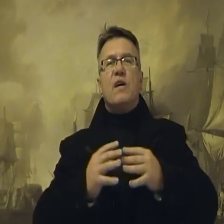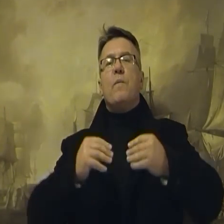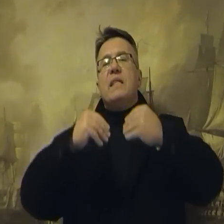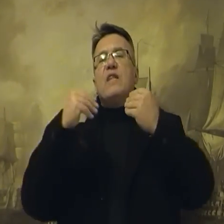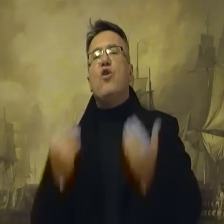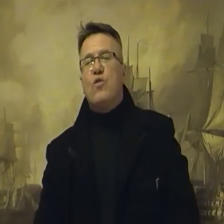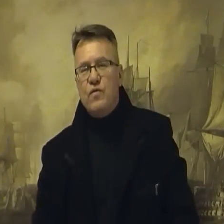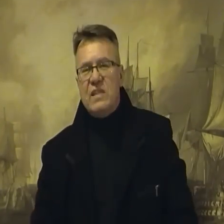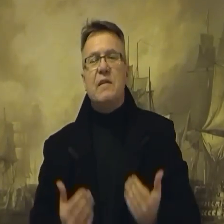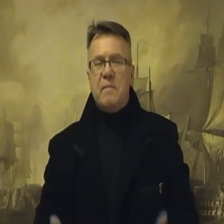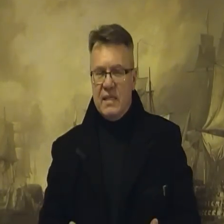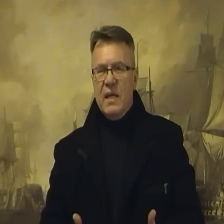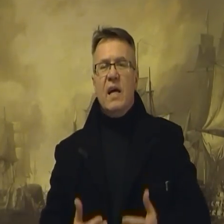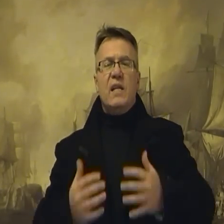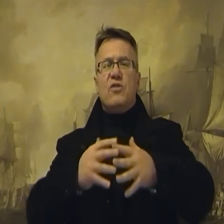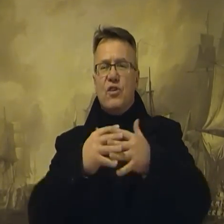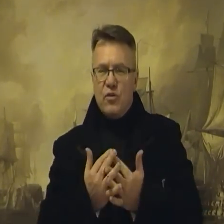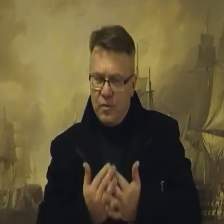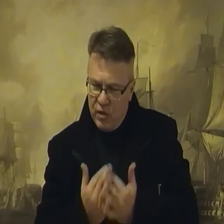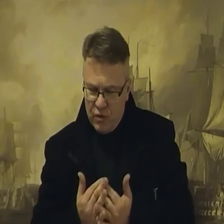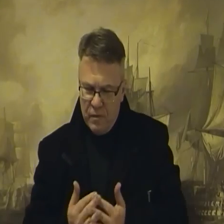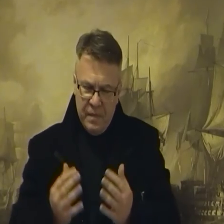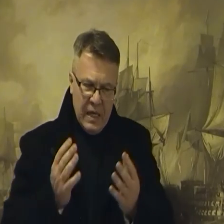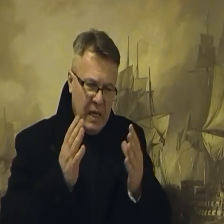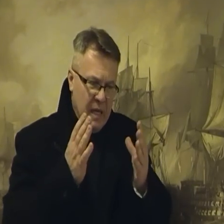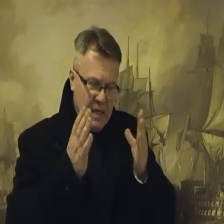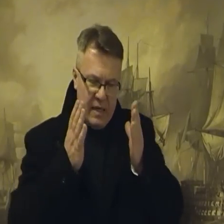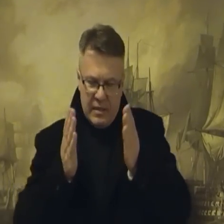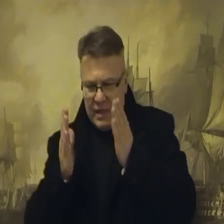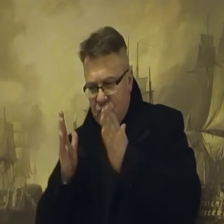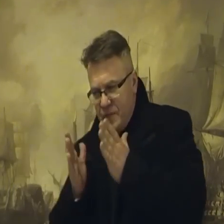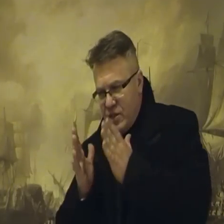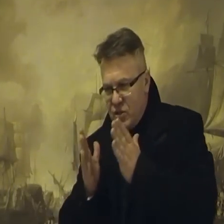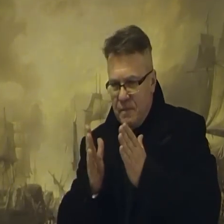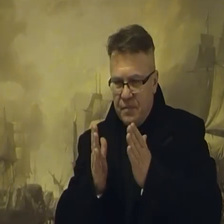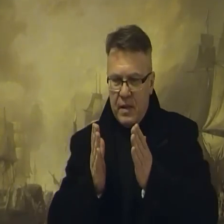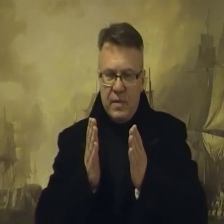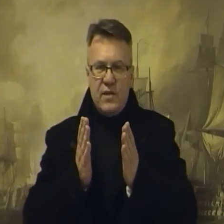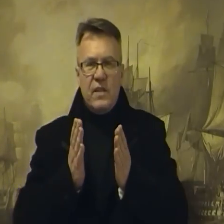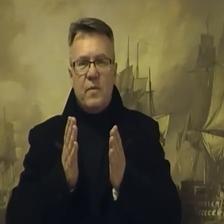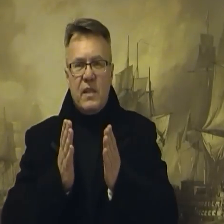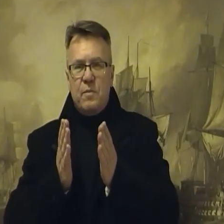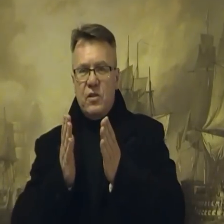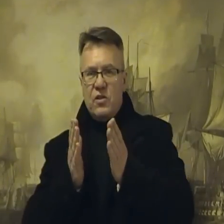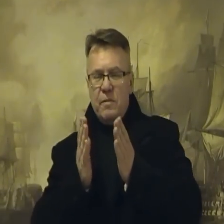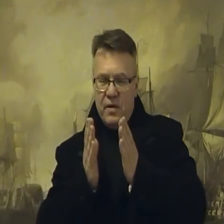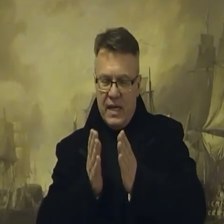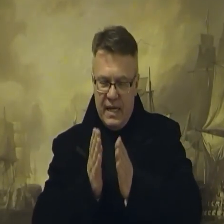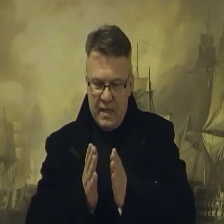komentatorów, to jest cała masa. Ale co oni komentują? Słuchajcie, komentarz, tak zwany komentarz polityczny polega na